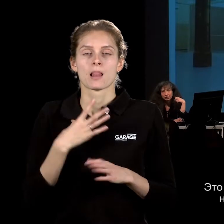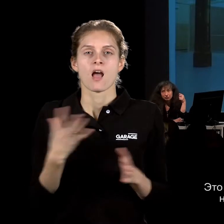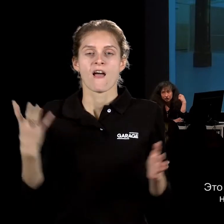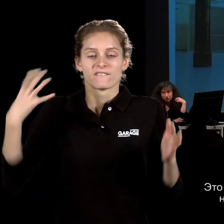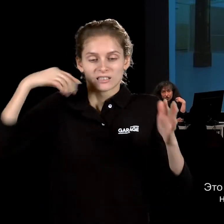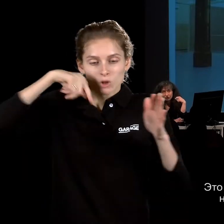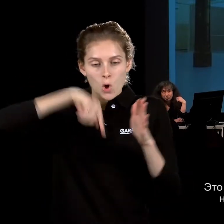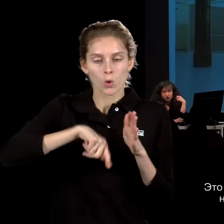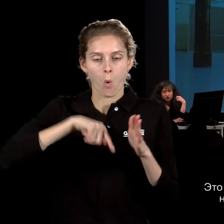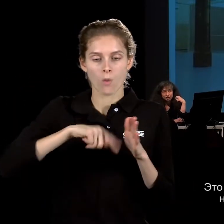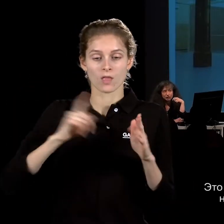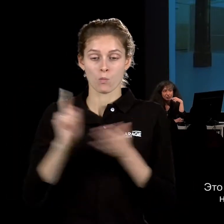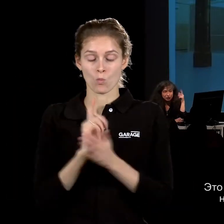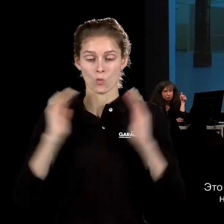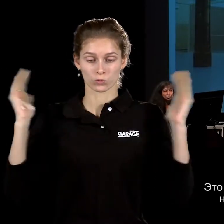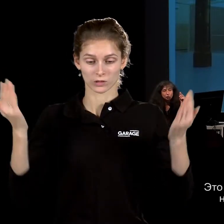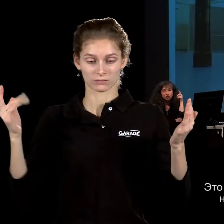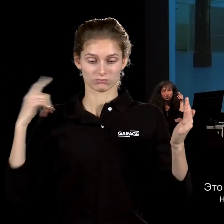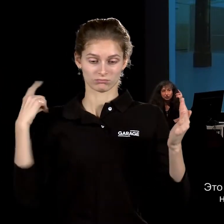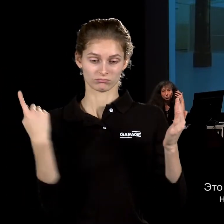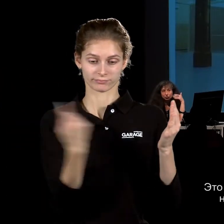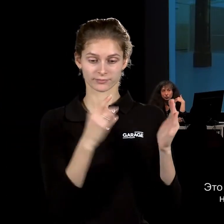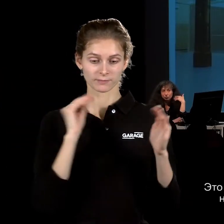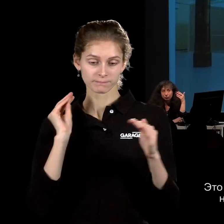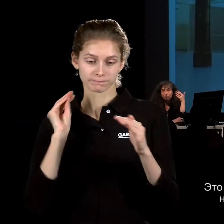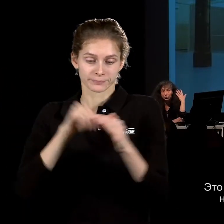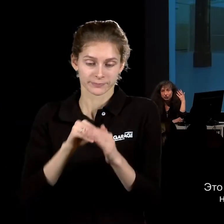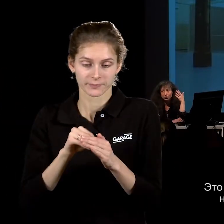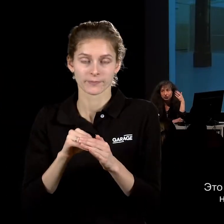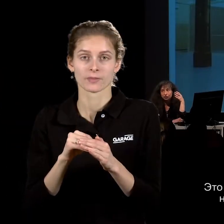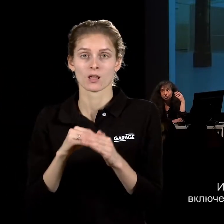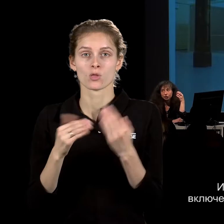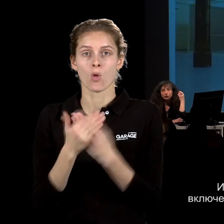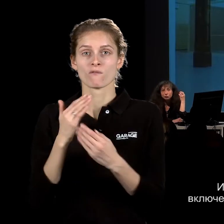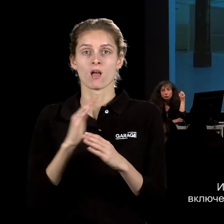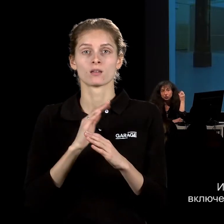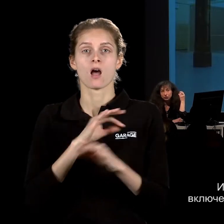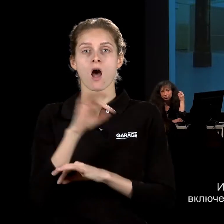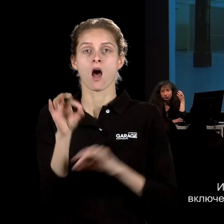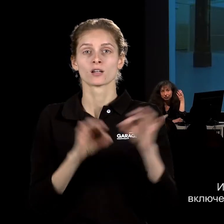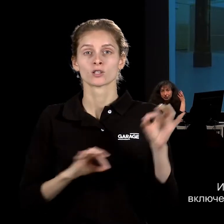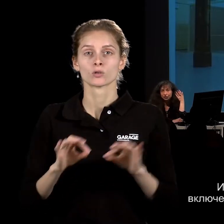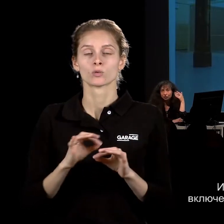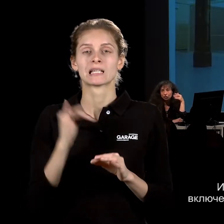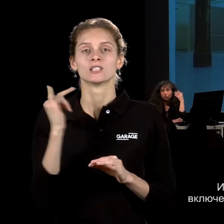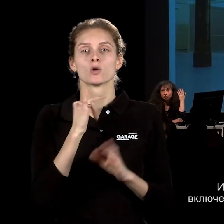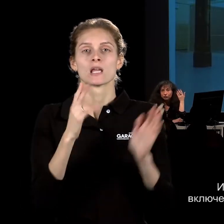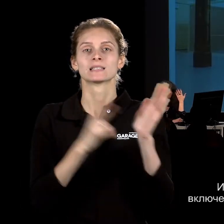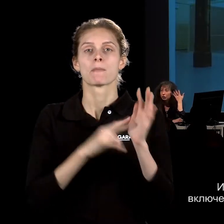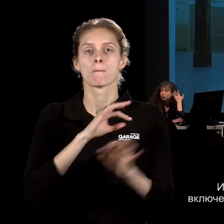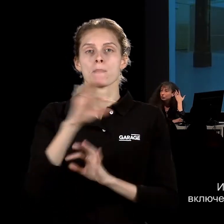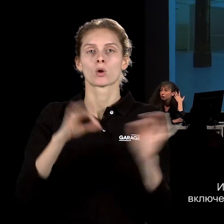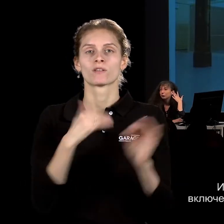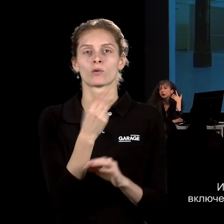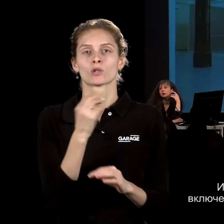каждый раз в музее абсолютно новая архитектура, в которой были пустые залы, история семи проектов цитирования, которые были